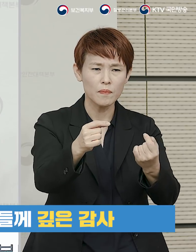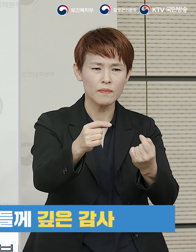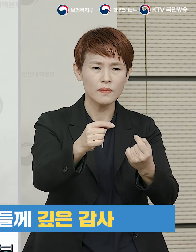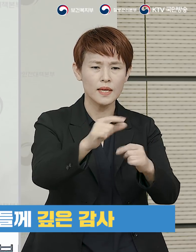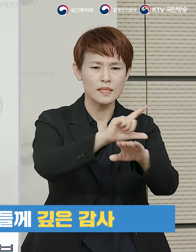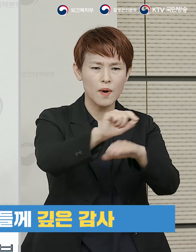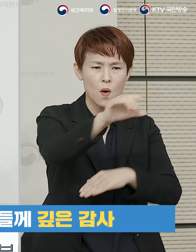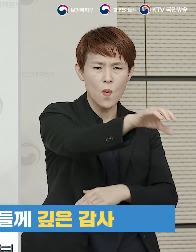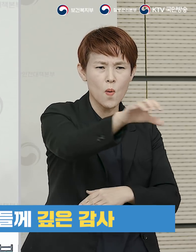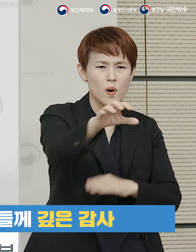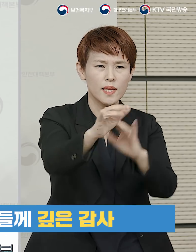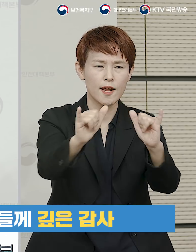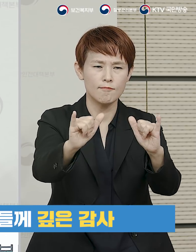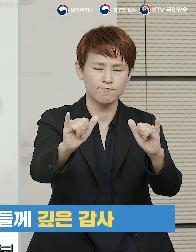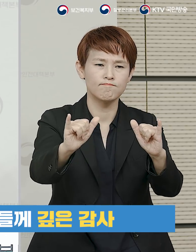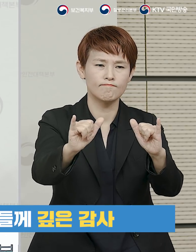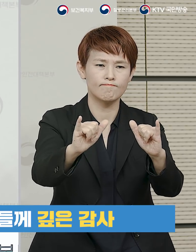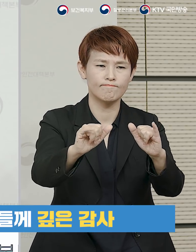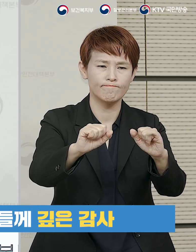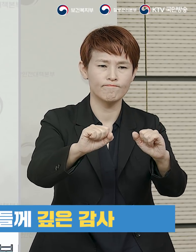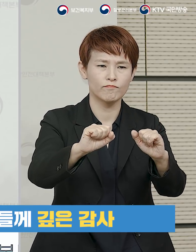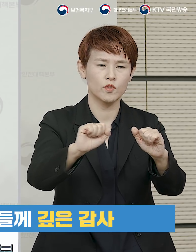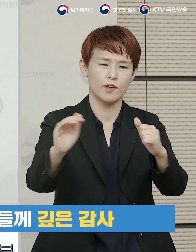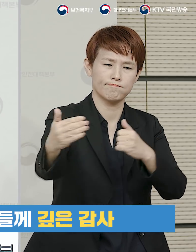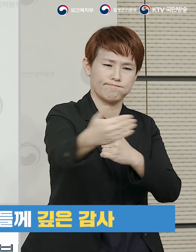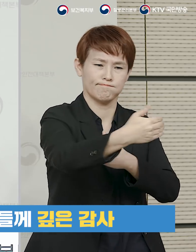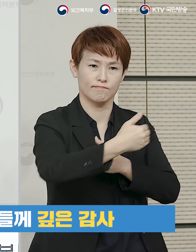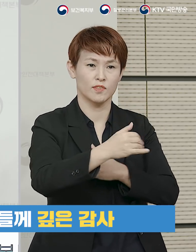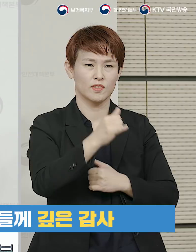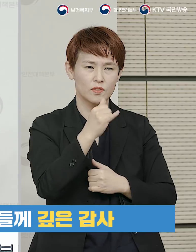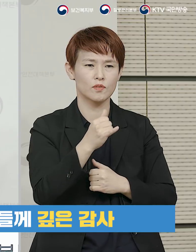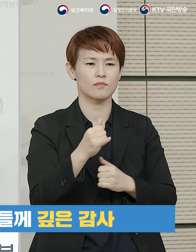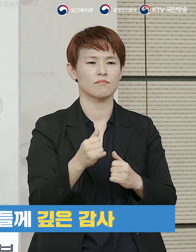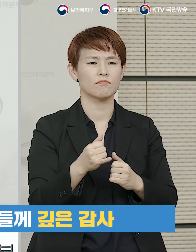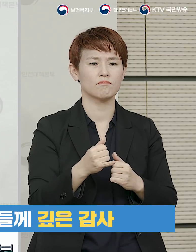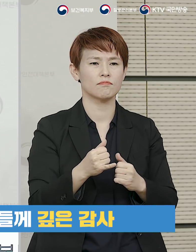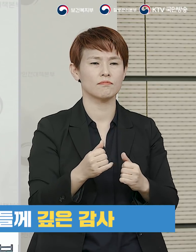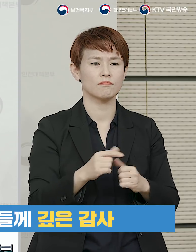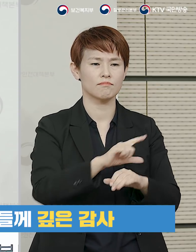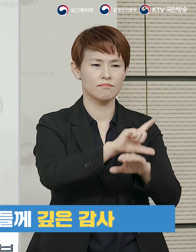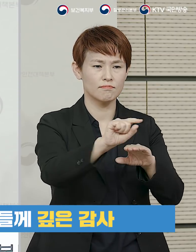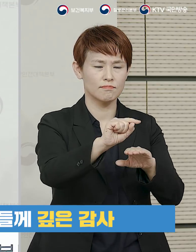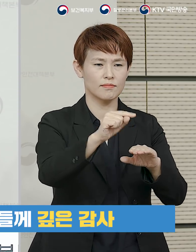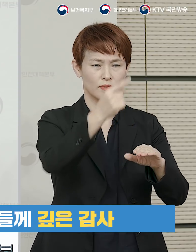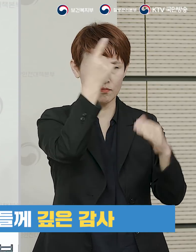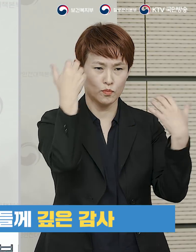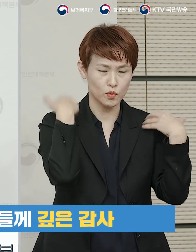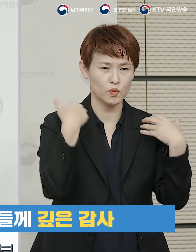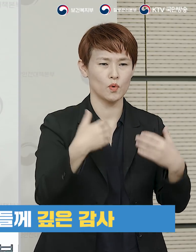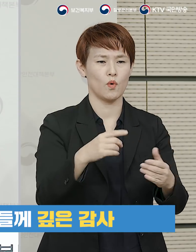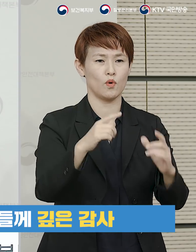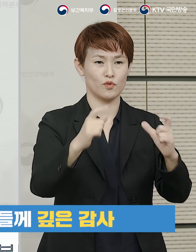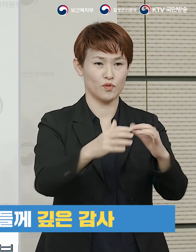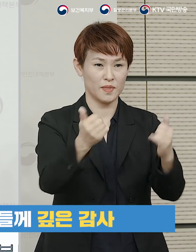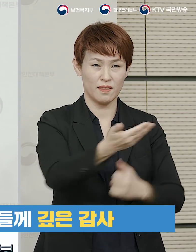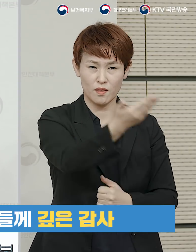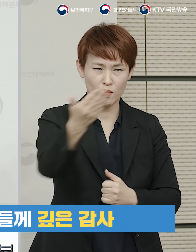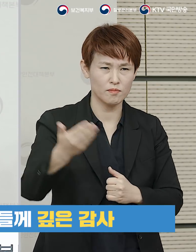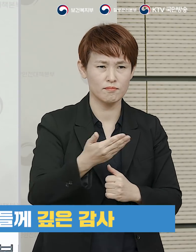환자들을 포용하시기로 한 지자체들과 주민들의 결정에 대하여 깊은 감사의 뜻을 전하셨습니다